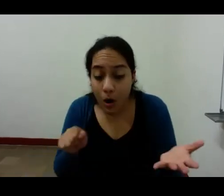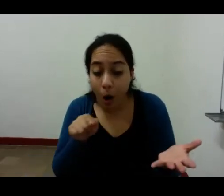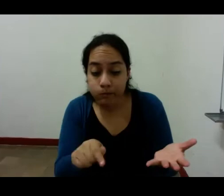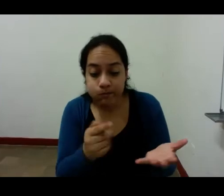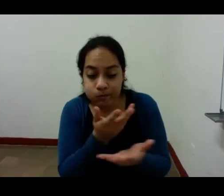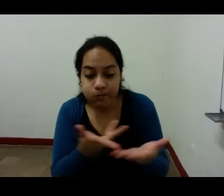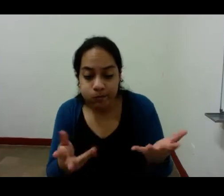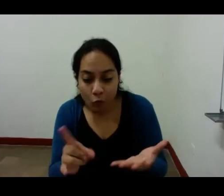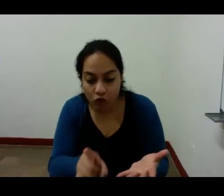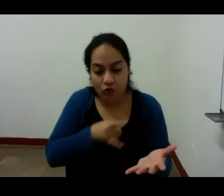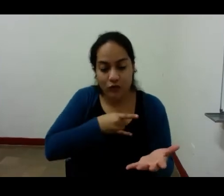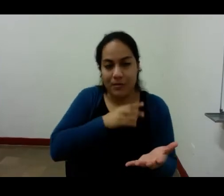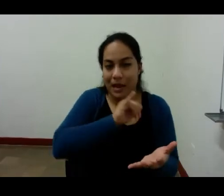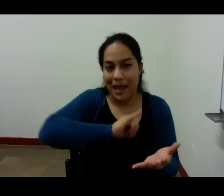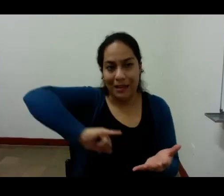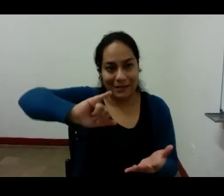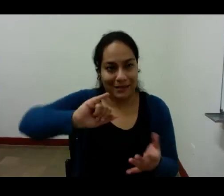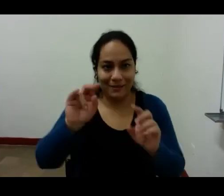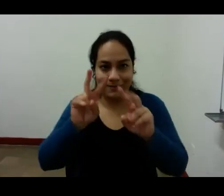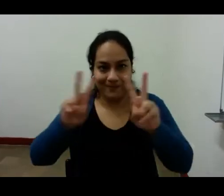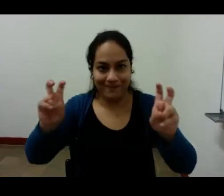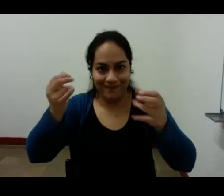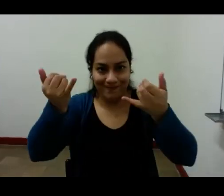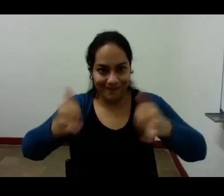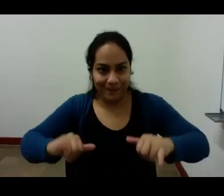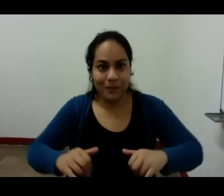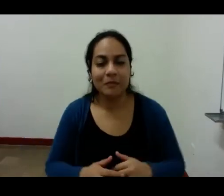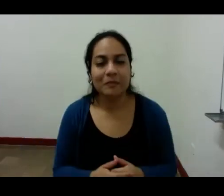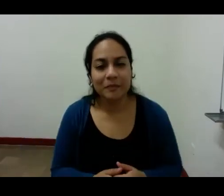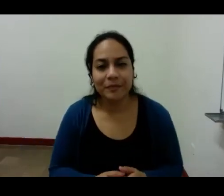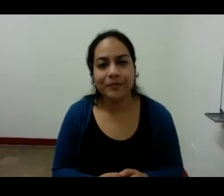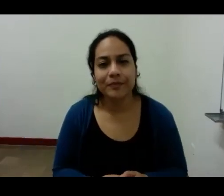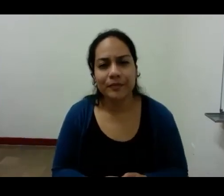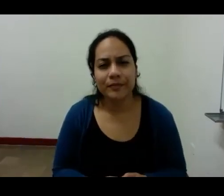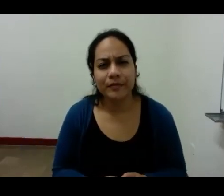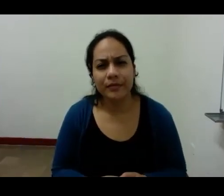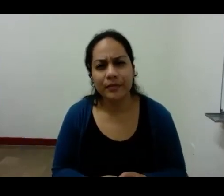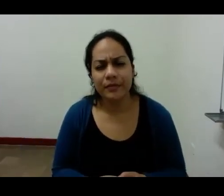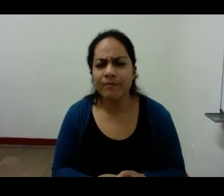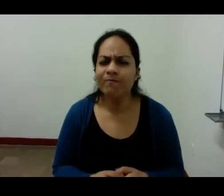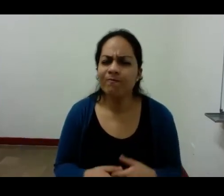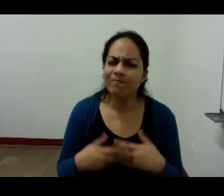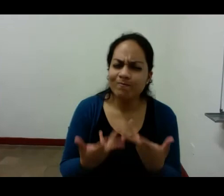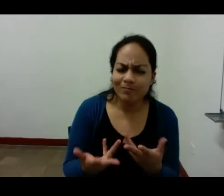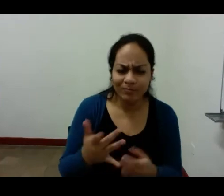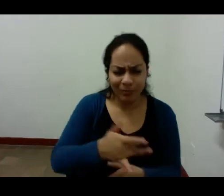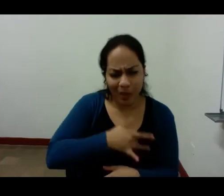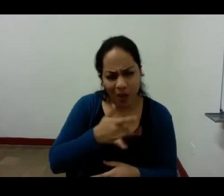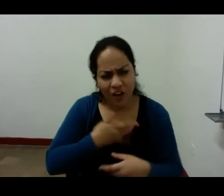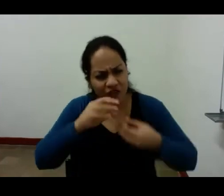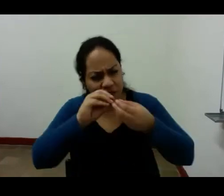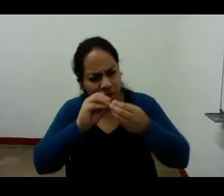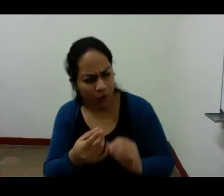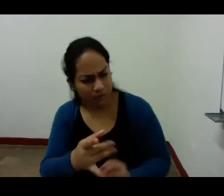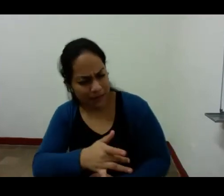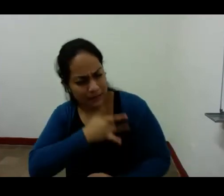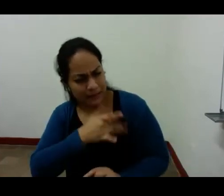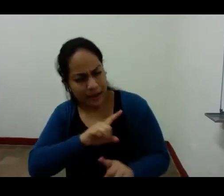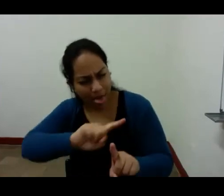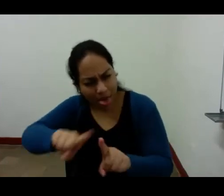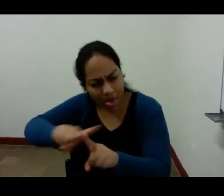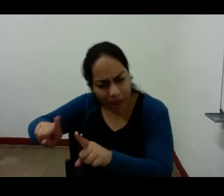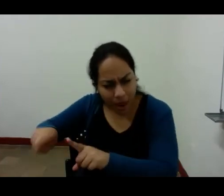sentimos cierra comunes cada modo de sentir cada